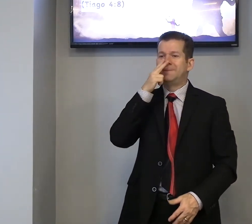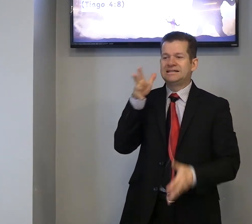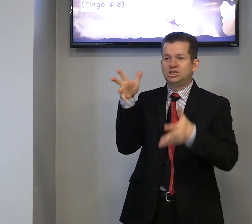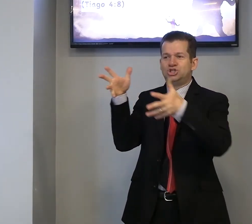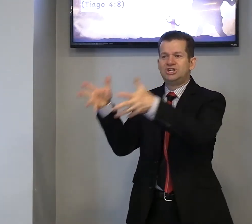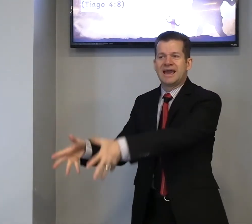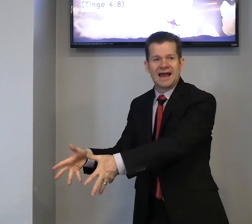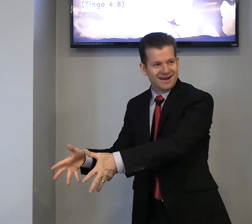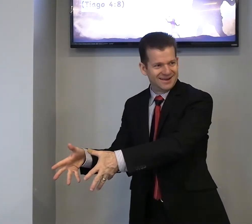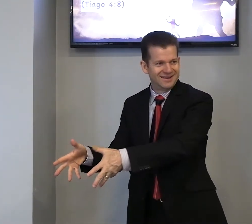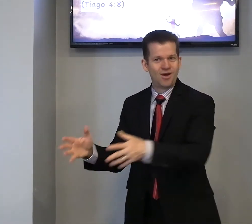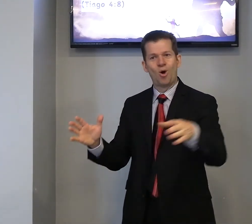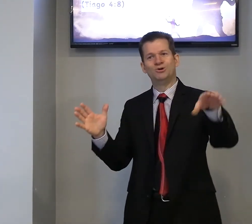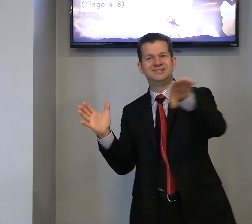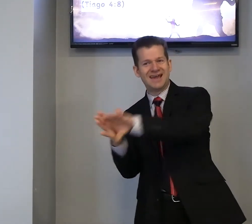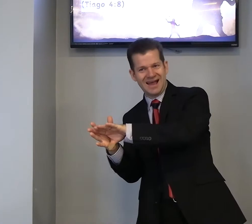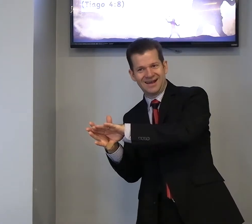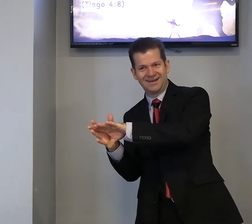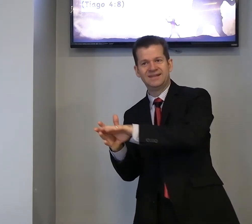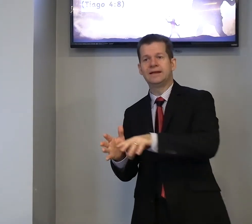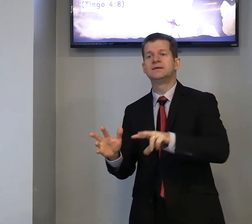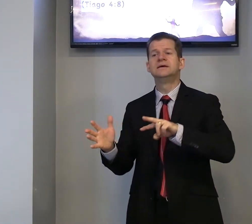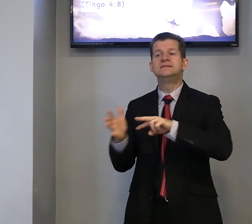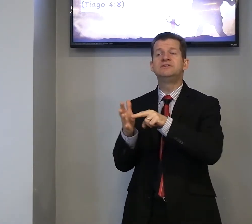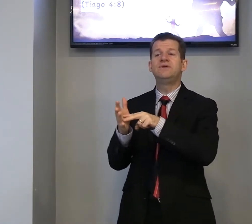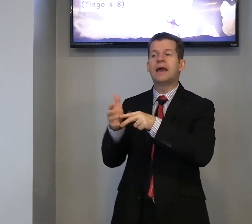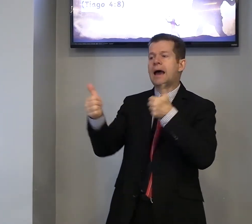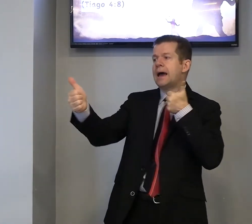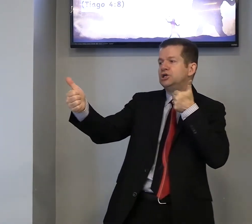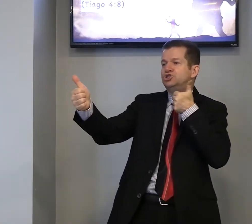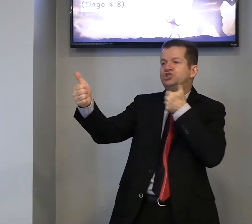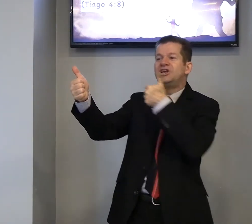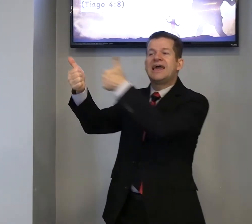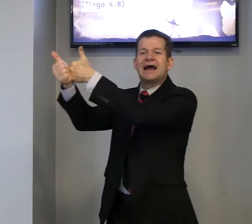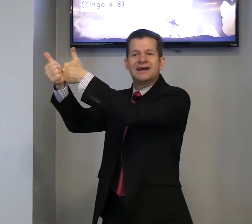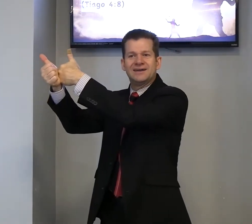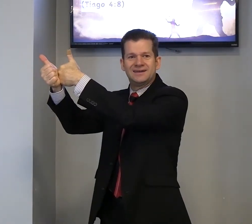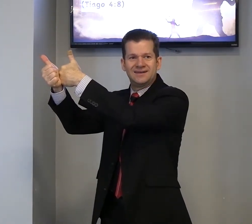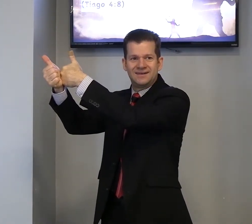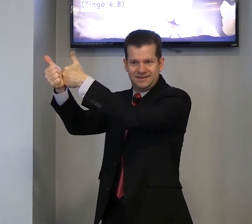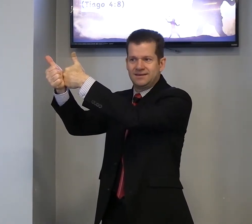aí, chegar, ou chegar, significa, chegar, chegar,